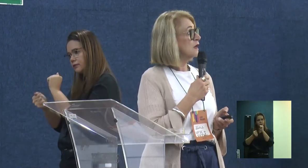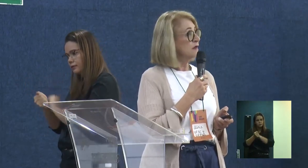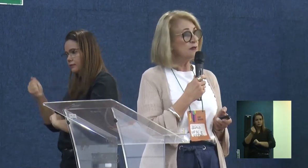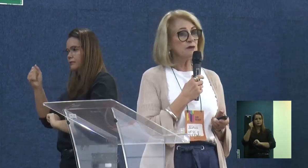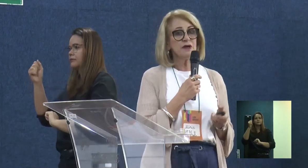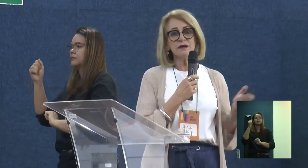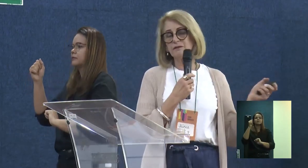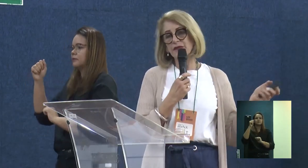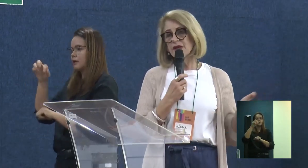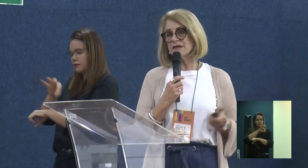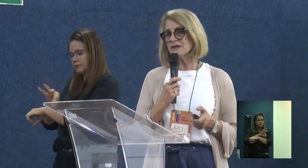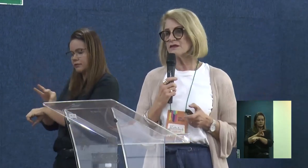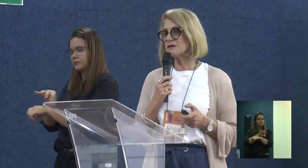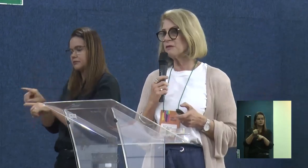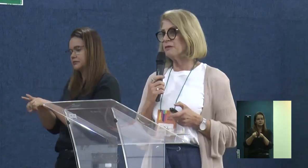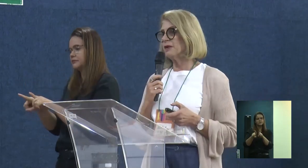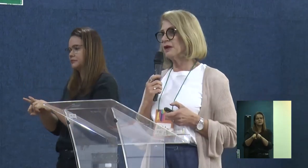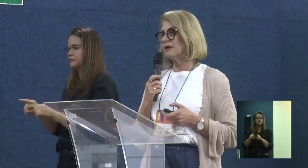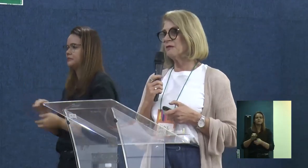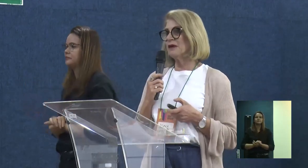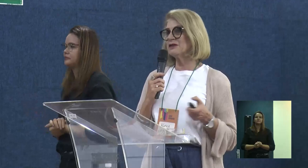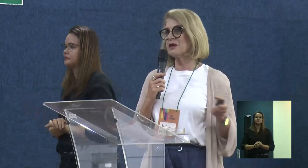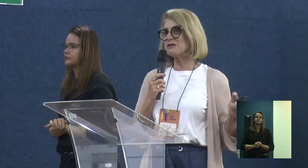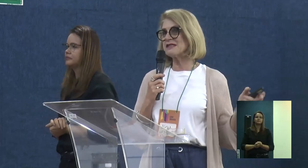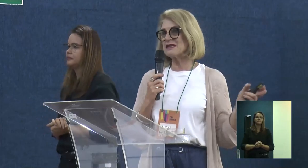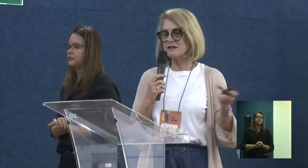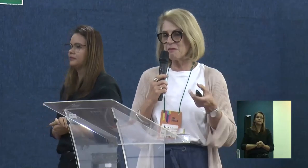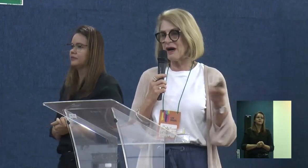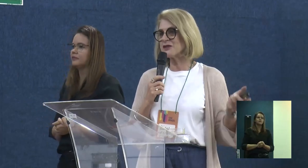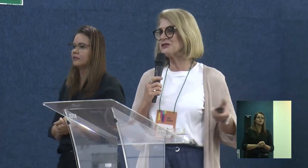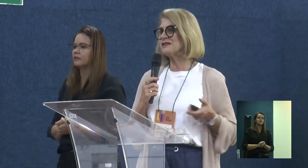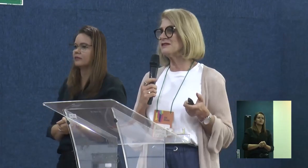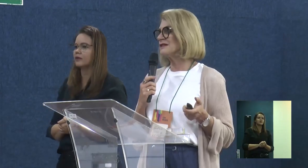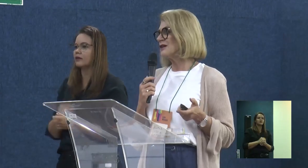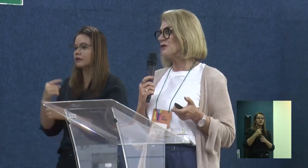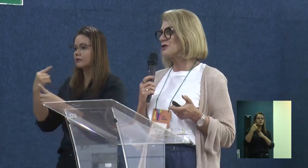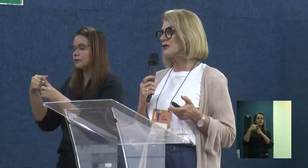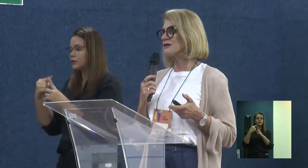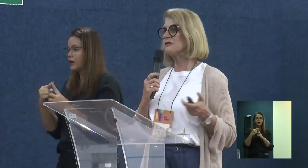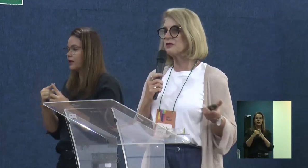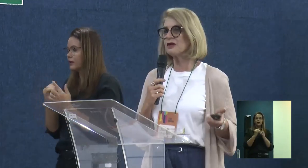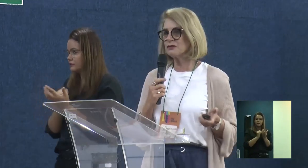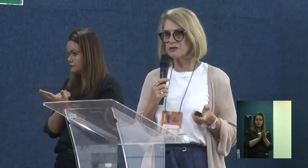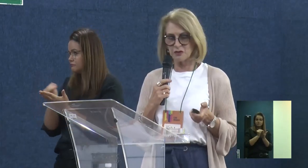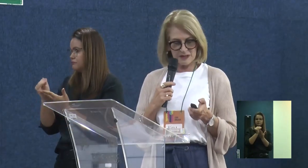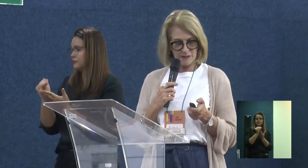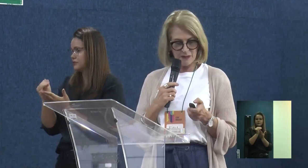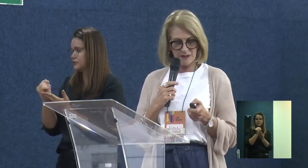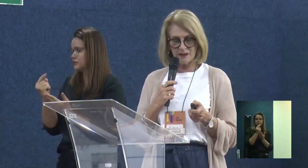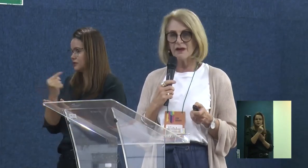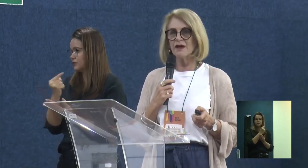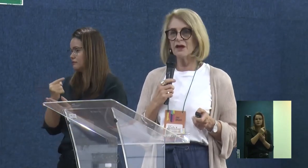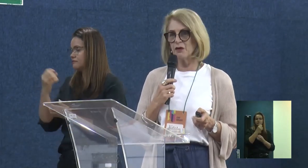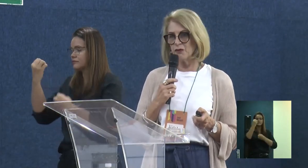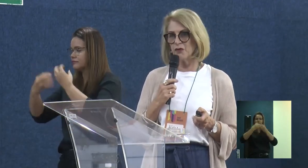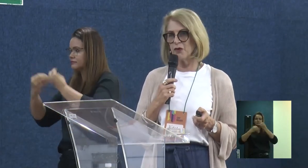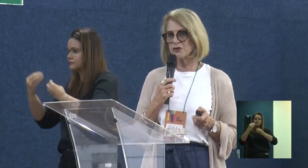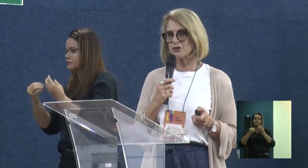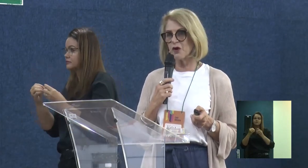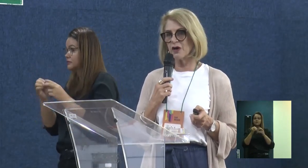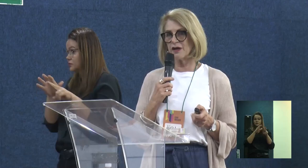para a Atis. Então, essas, digamos, essas partes iniciais, eu acho que nós estamos falando disso toda semana,